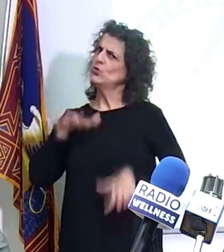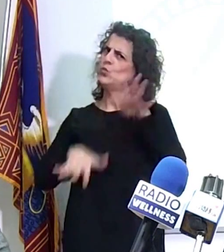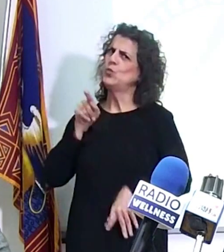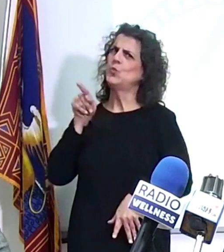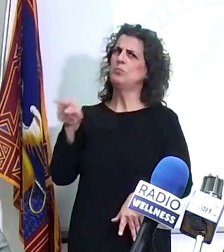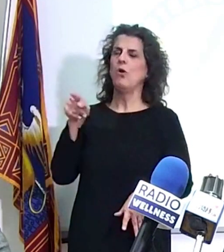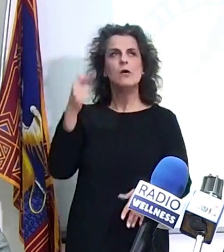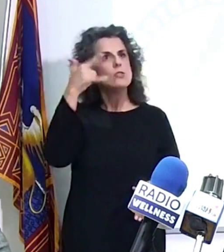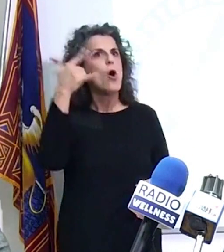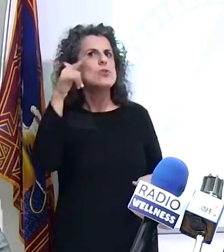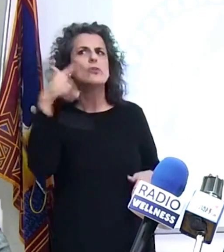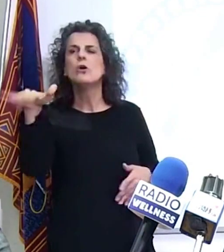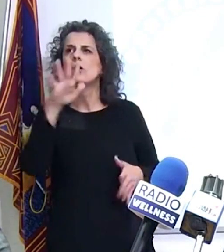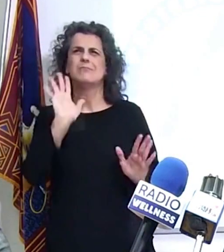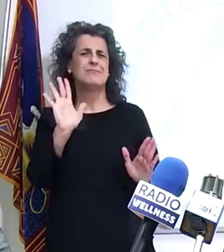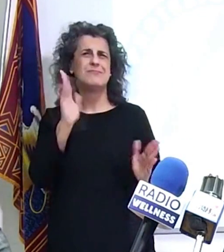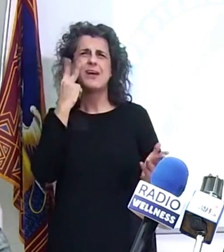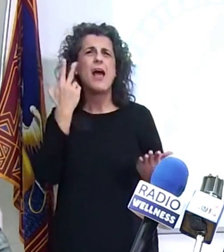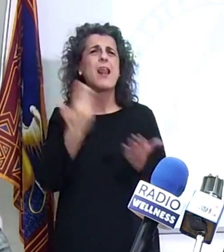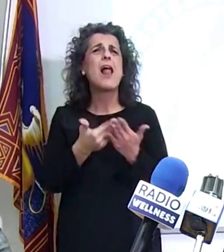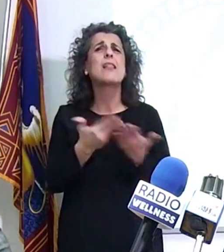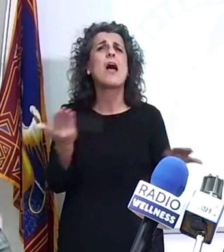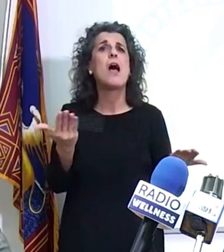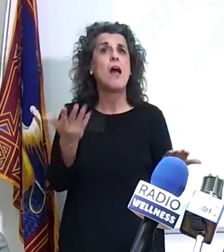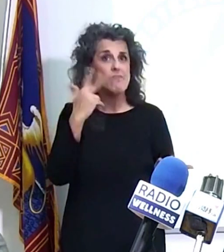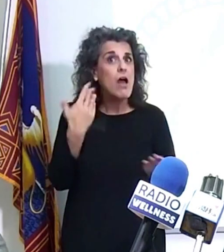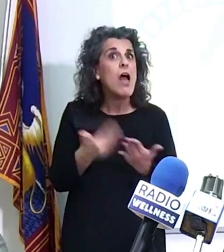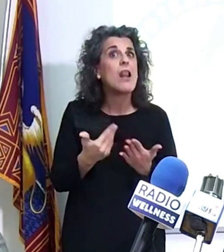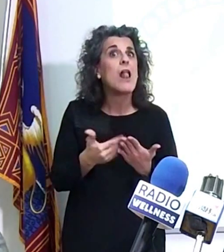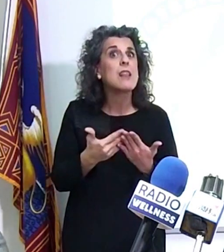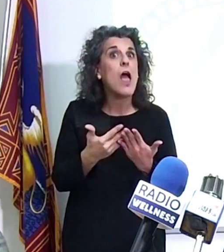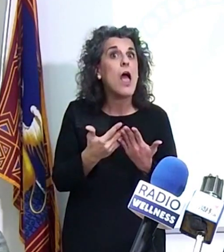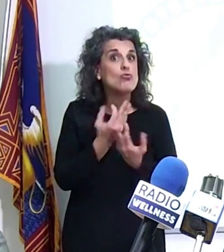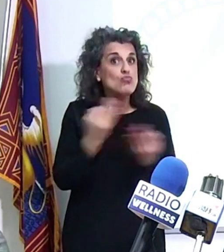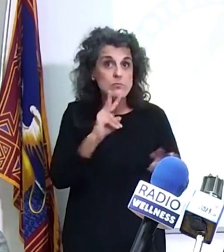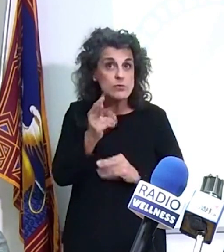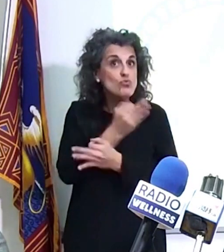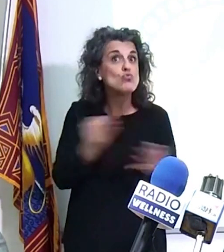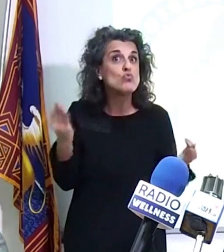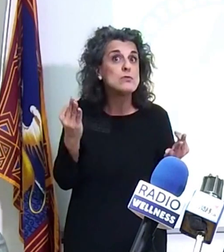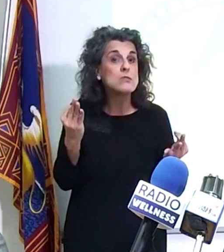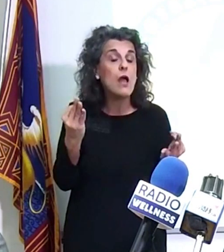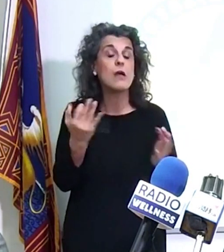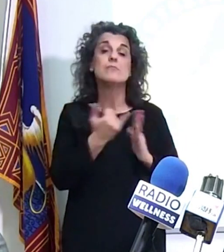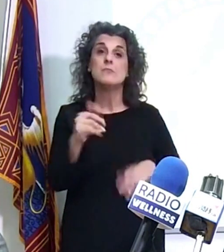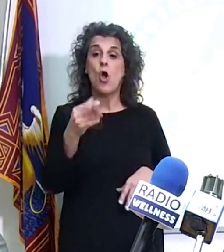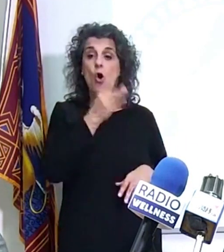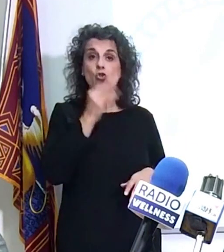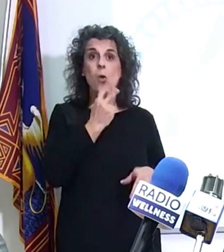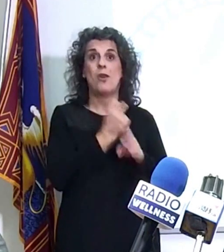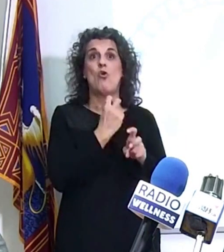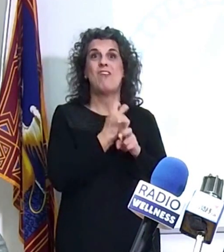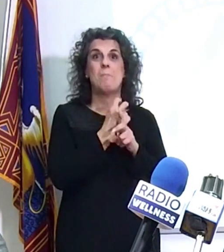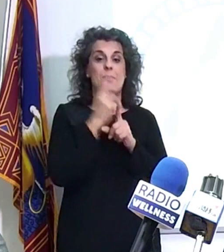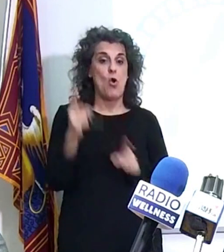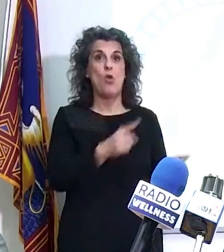Cioè, guardate, dobbiamo guardare in faccia la realtà. Volete una realtà letta bene? Questa ondata che è arrivata a ottobre e novembre, lo dice il